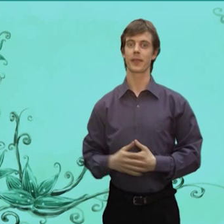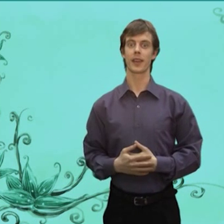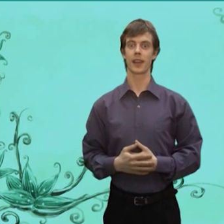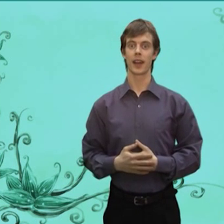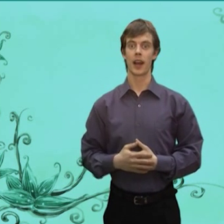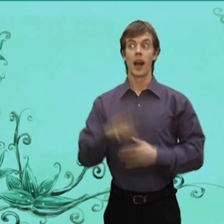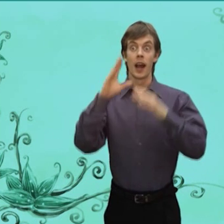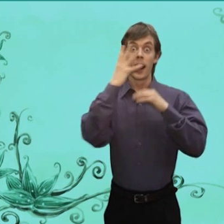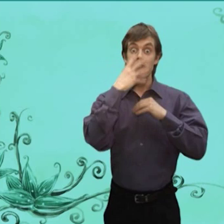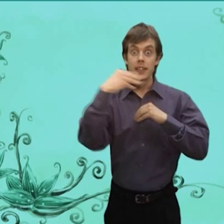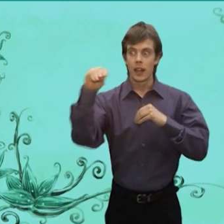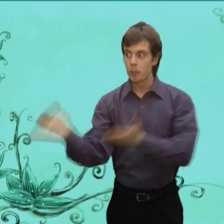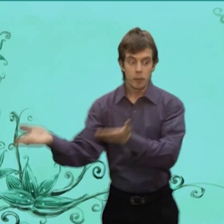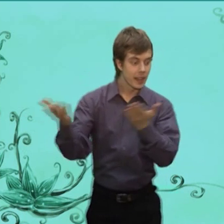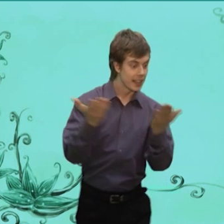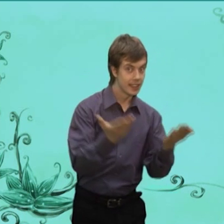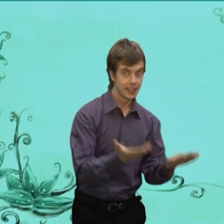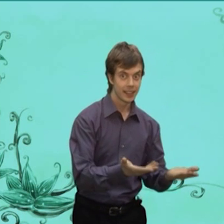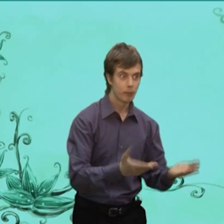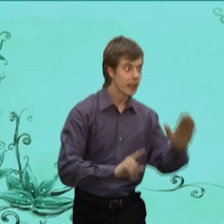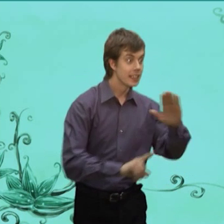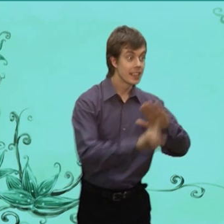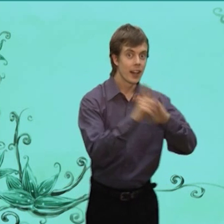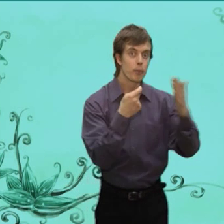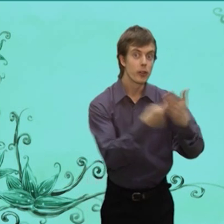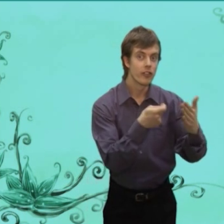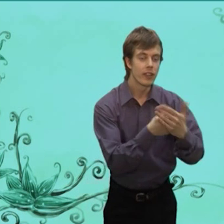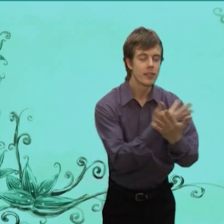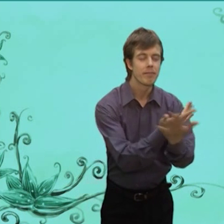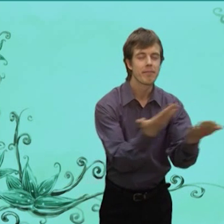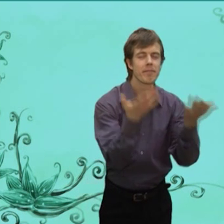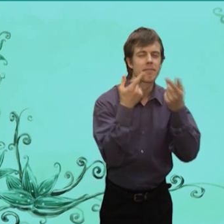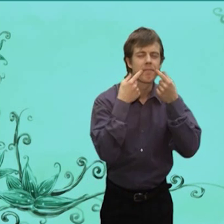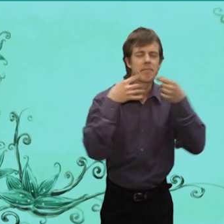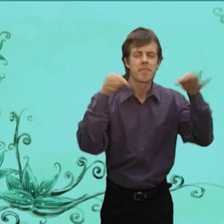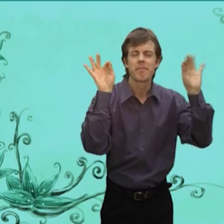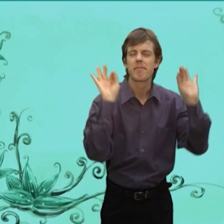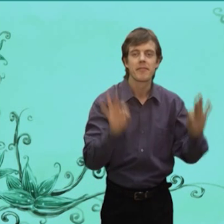И стала Потчевать Разной дичиной